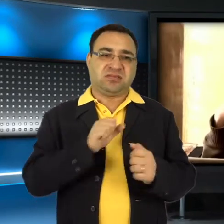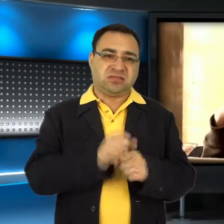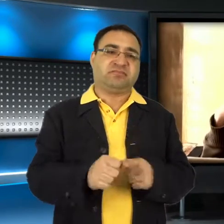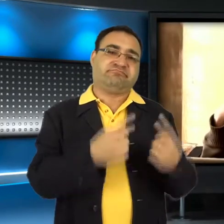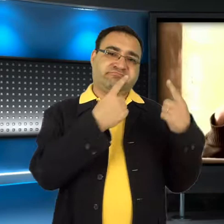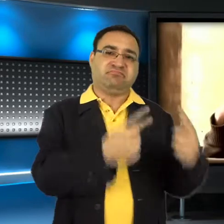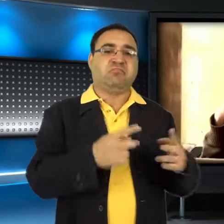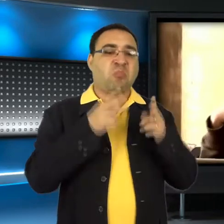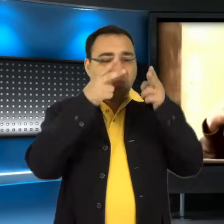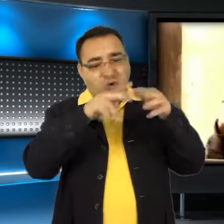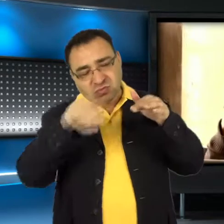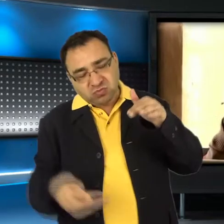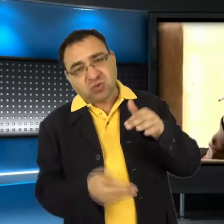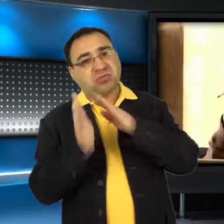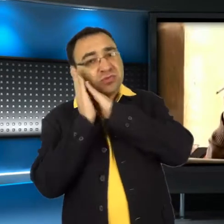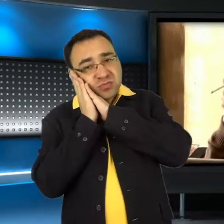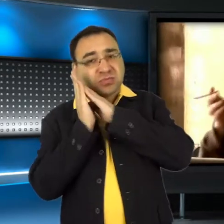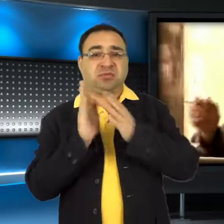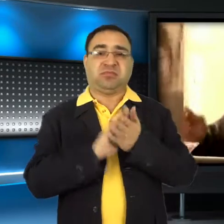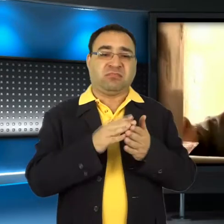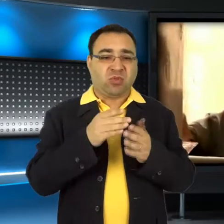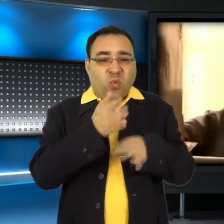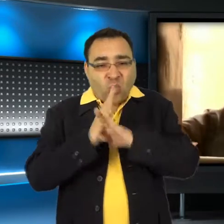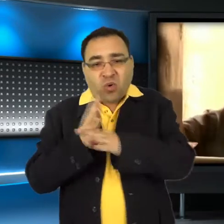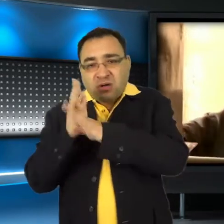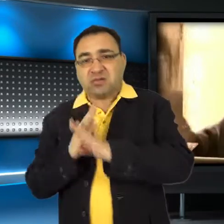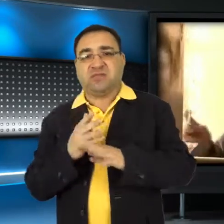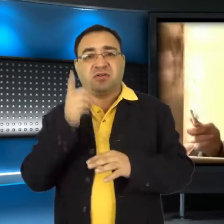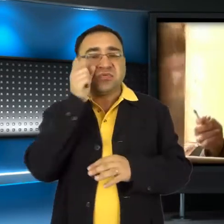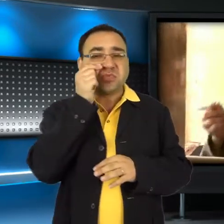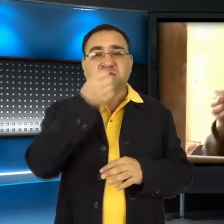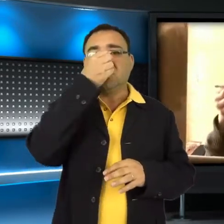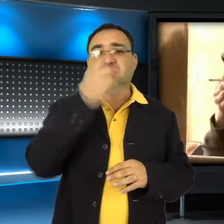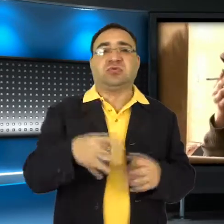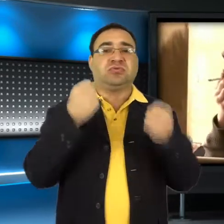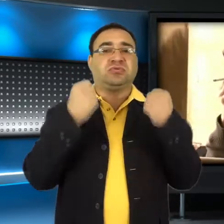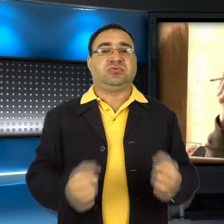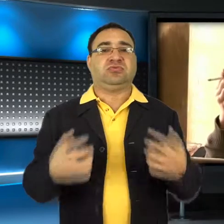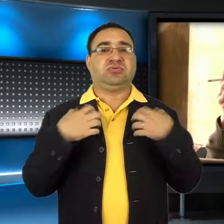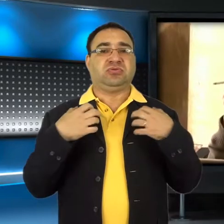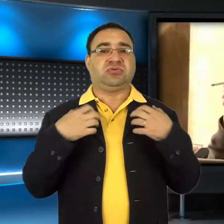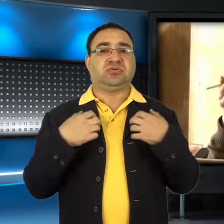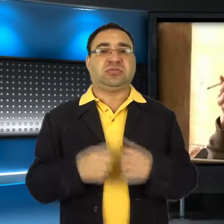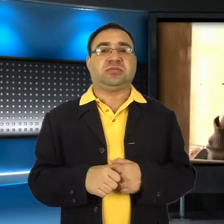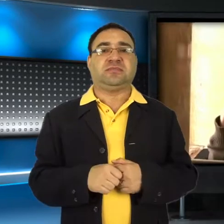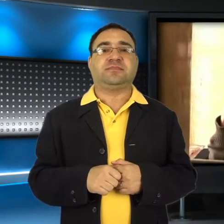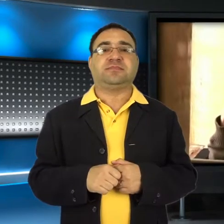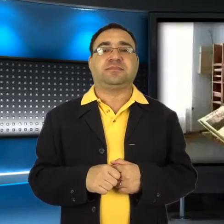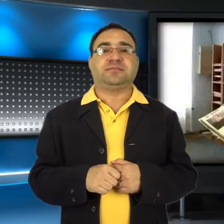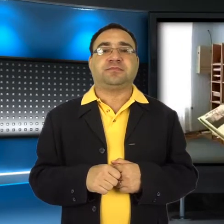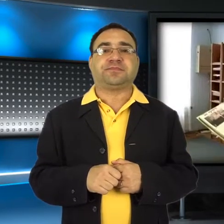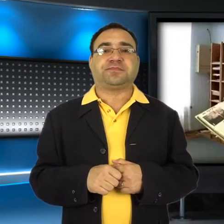pozostaje pod mostem, gdzieś w kanałach i wtedy zaczyna się naprawdę ten poważny